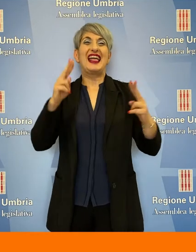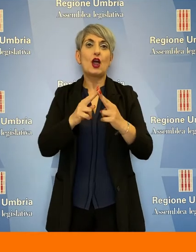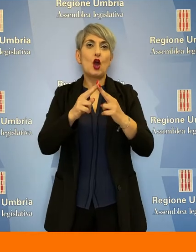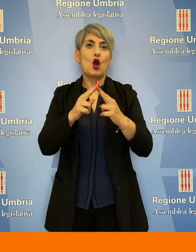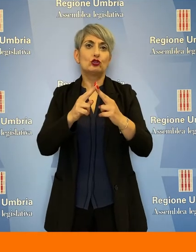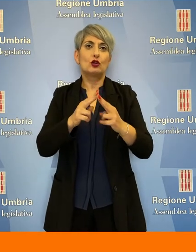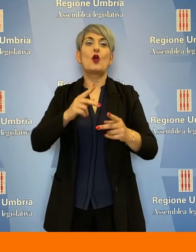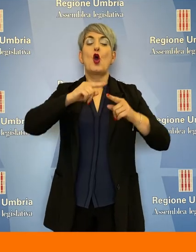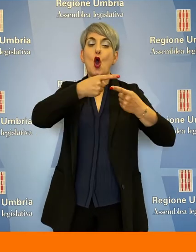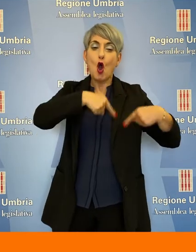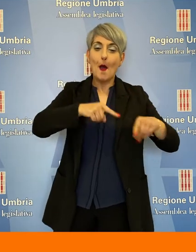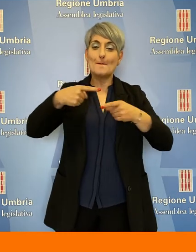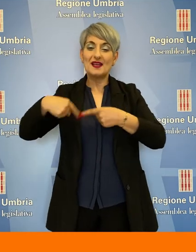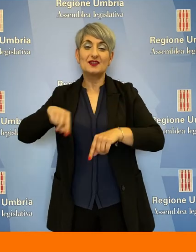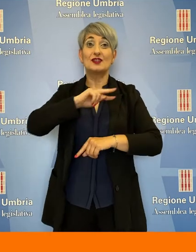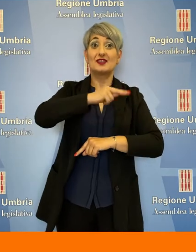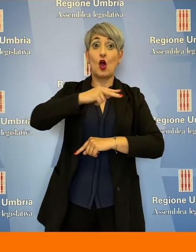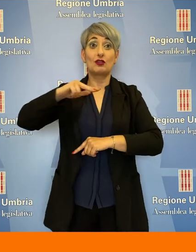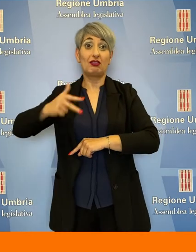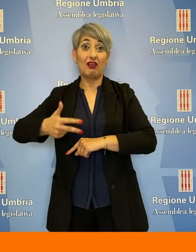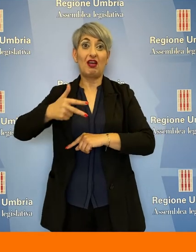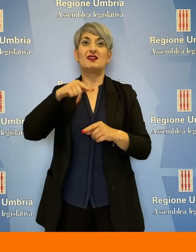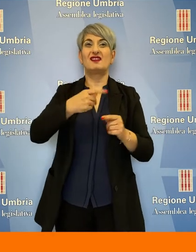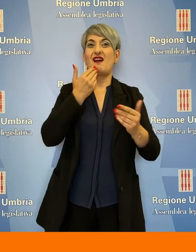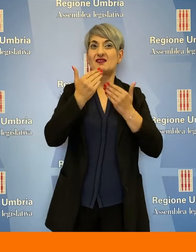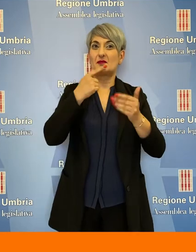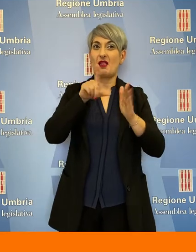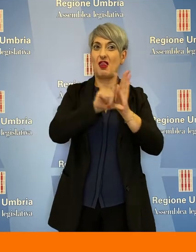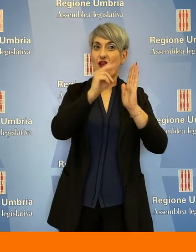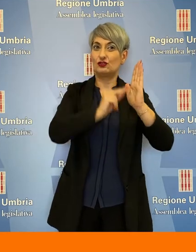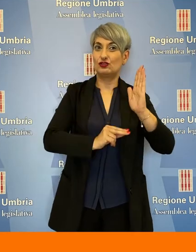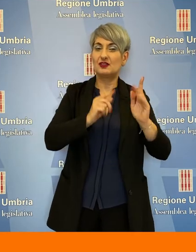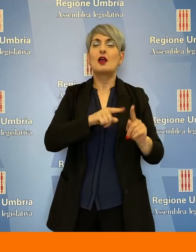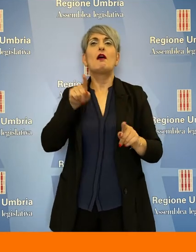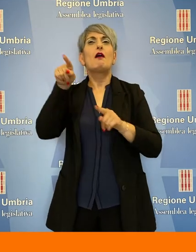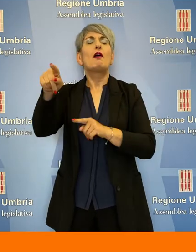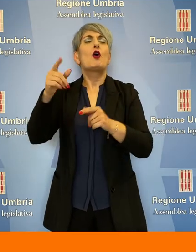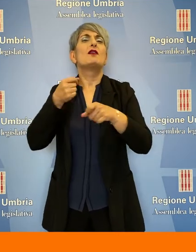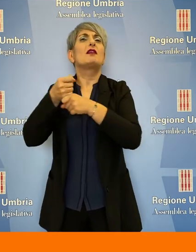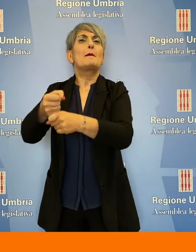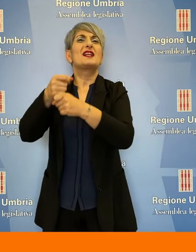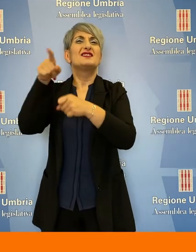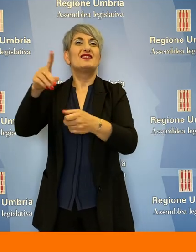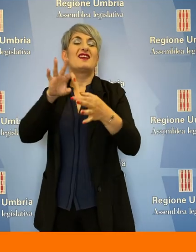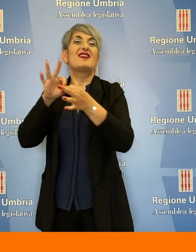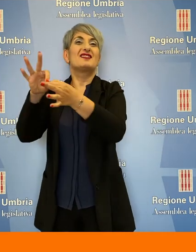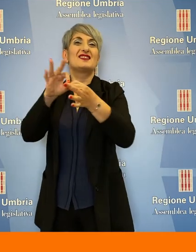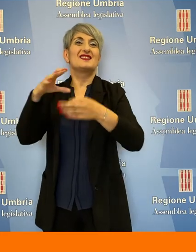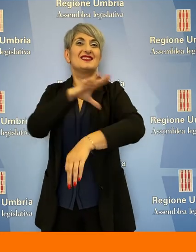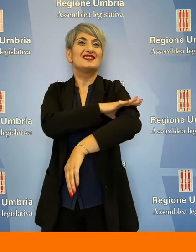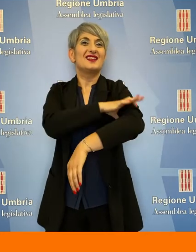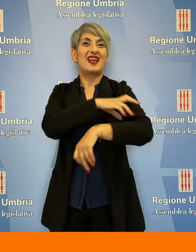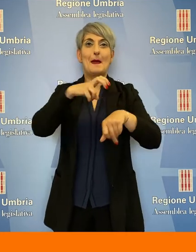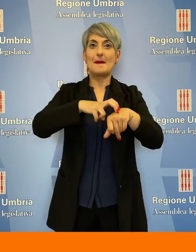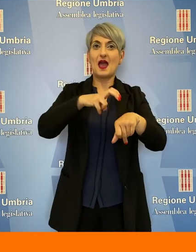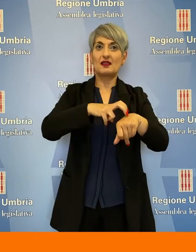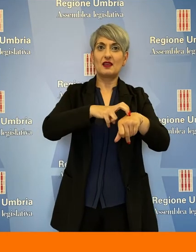indetto dalle commissioni seconda e terza dell'Assemblea Legislativa dell'Umbria con i rappresentanti dell'intersindacale medica